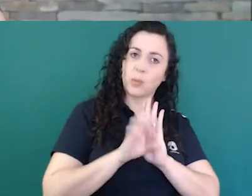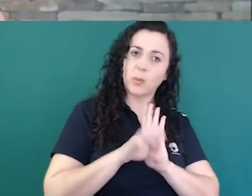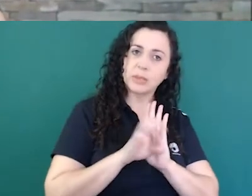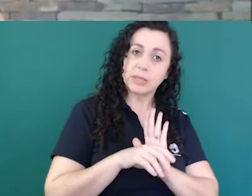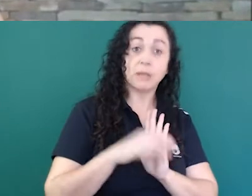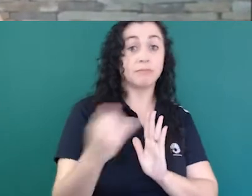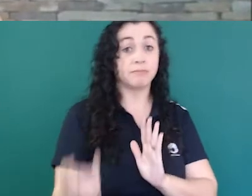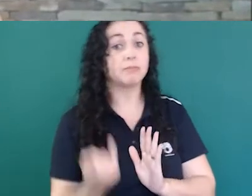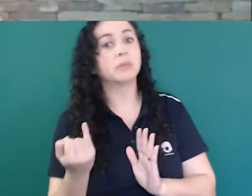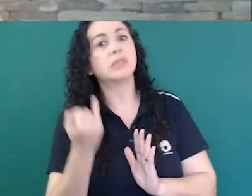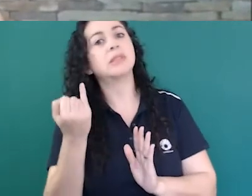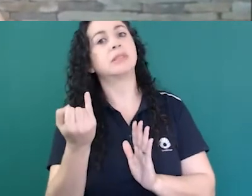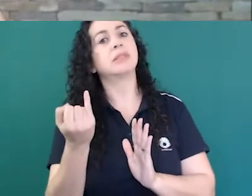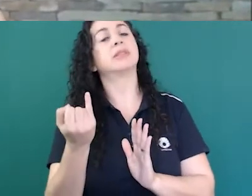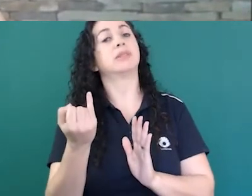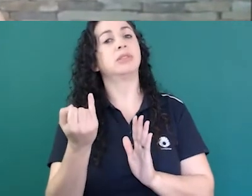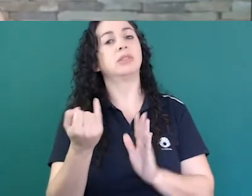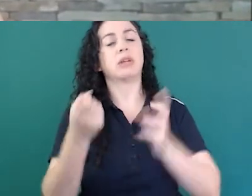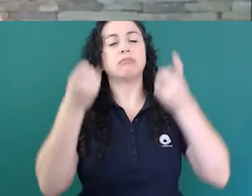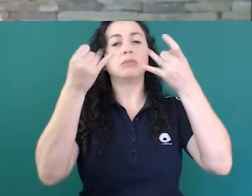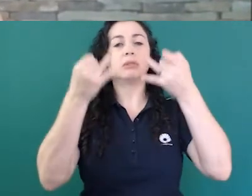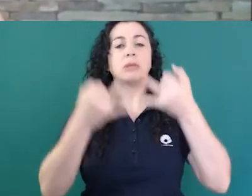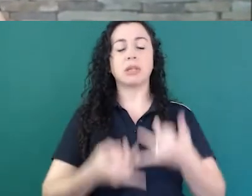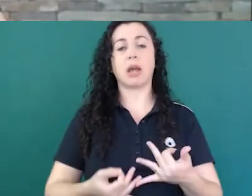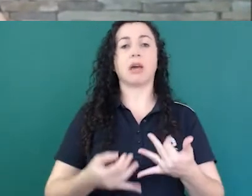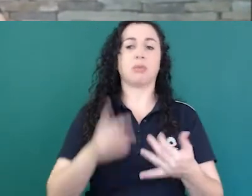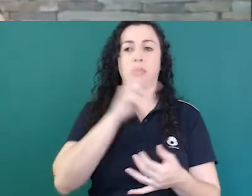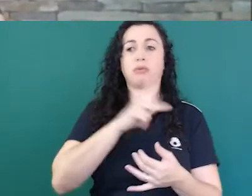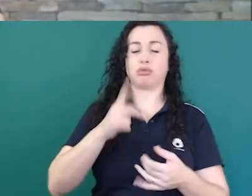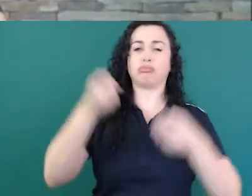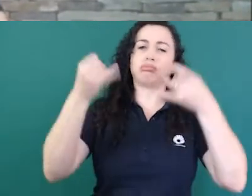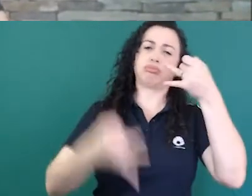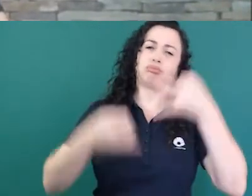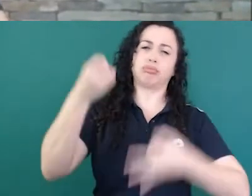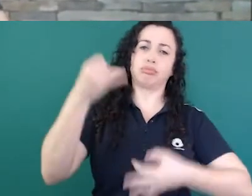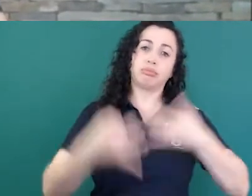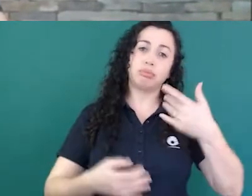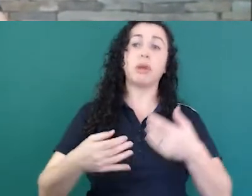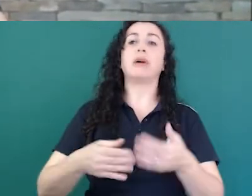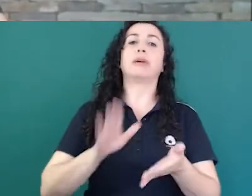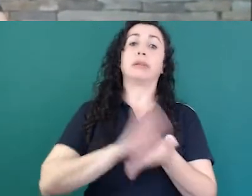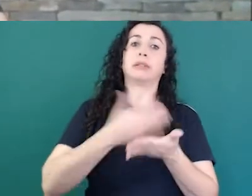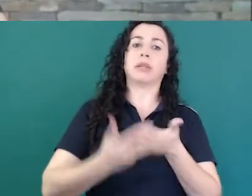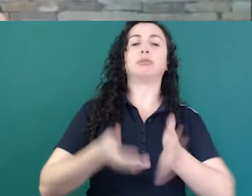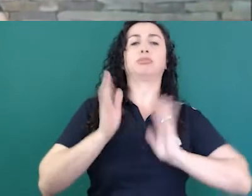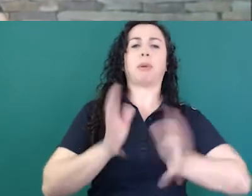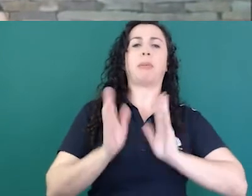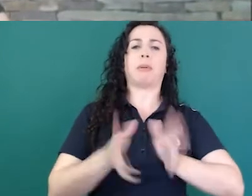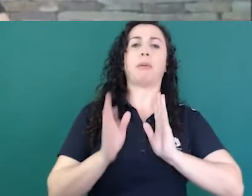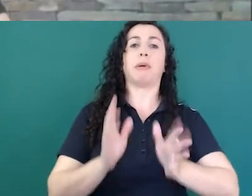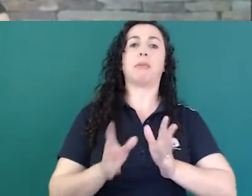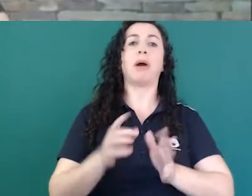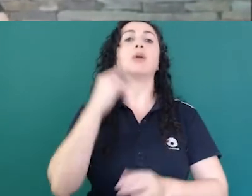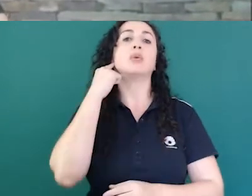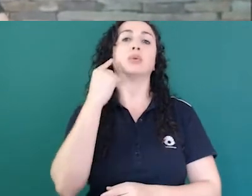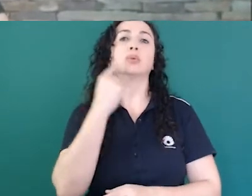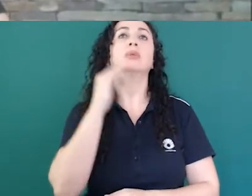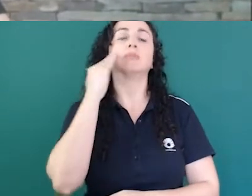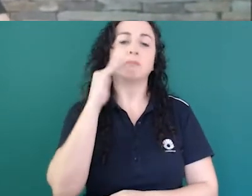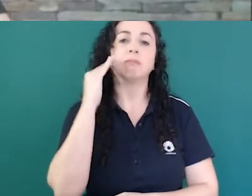explicando numa certa disciplina mas que não tem um sinal para aquilo então por isso que eu estava falando